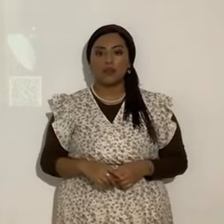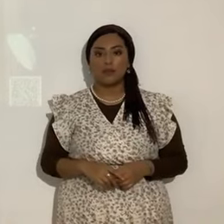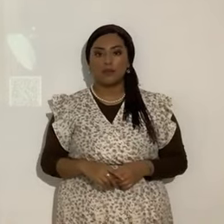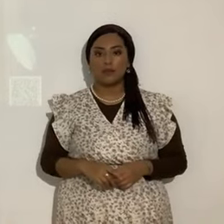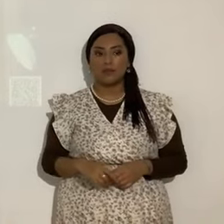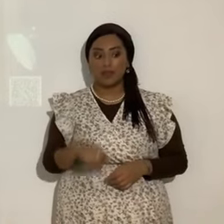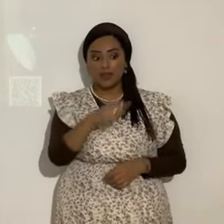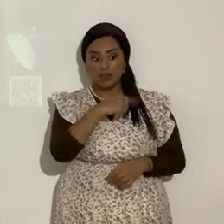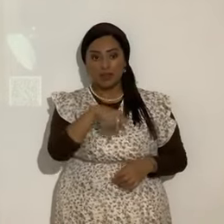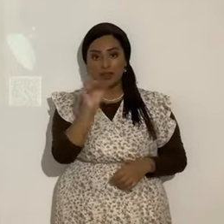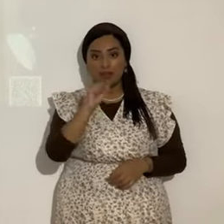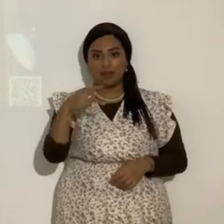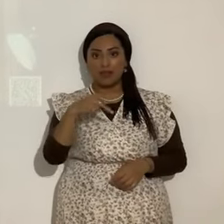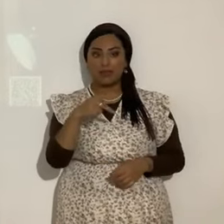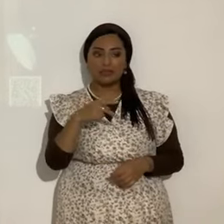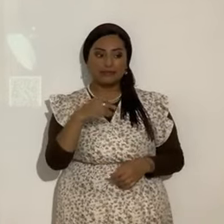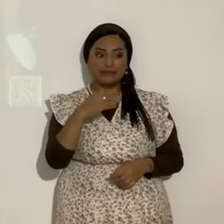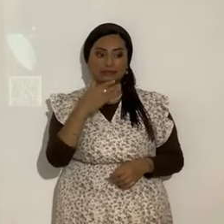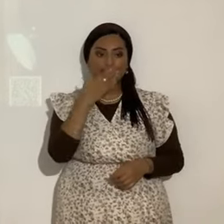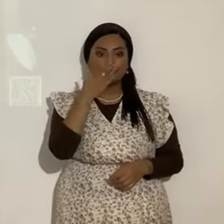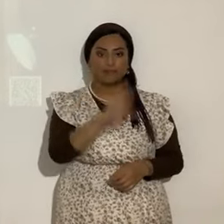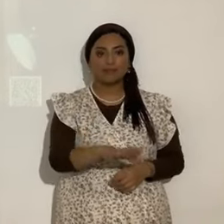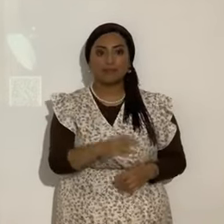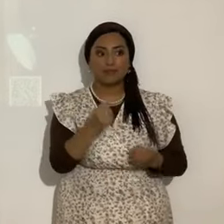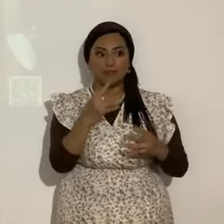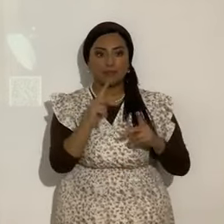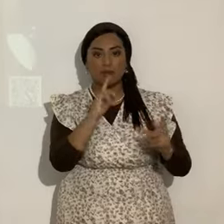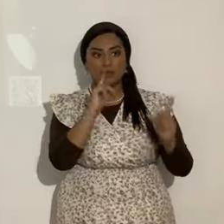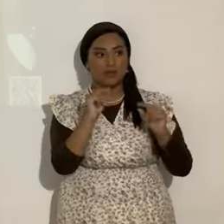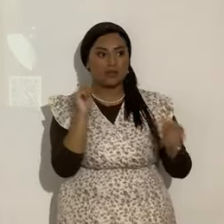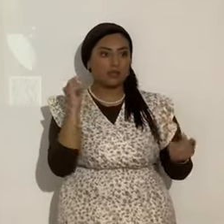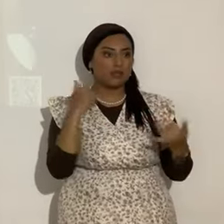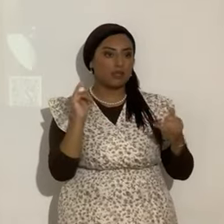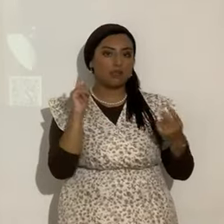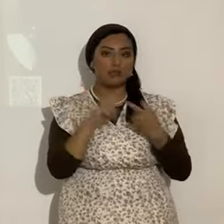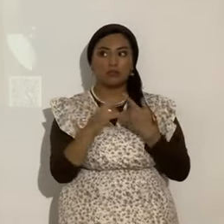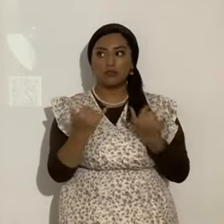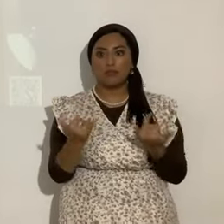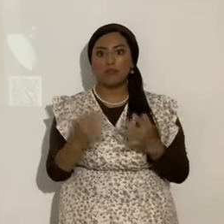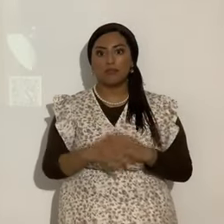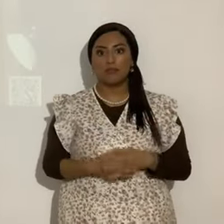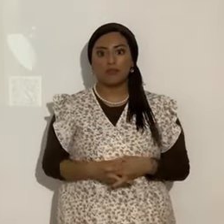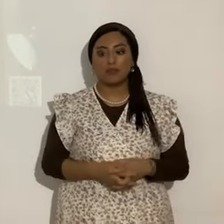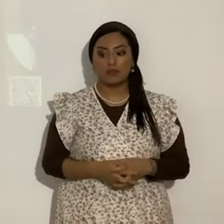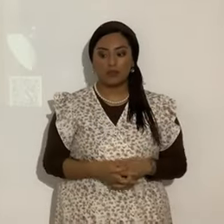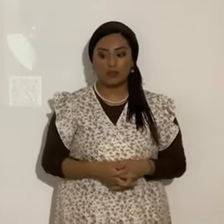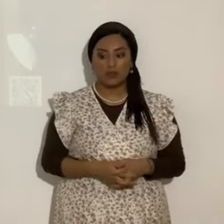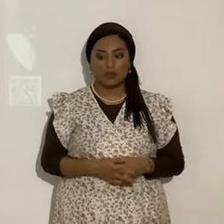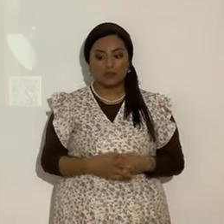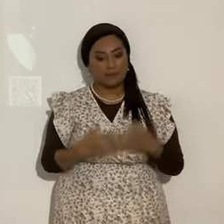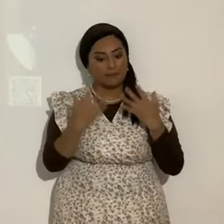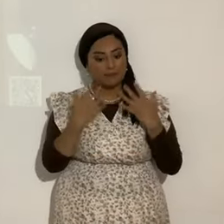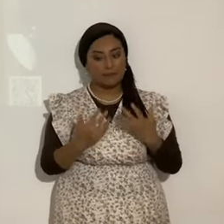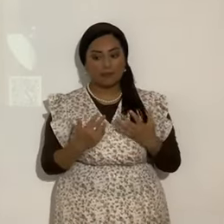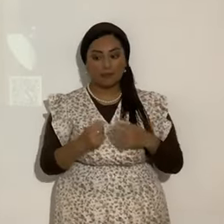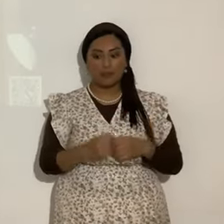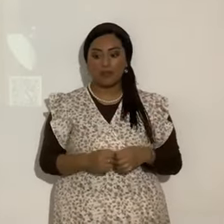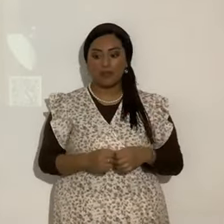maldijeron estos aquí y mucha gente que se sigue maldiciendo ¿sí? terrible o sea es algo terrible